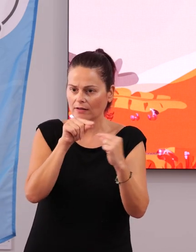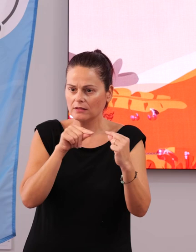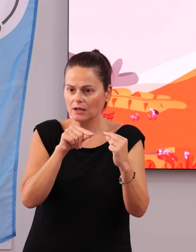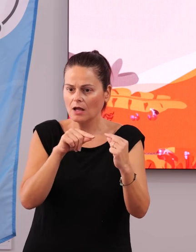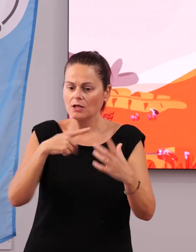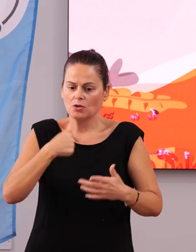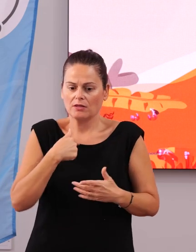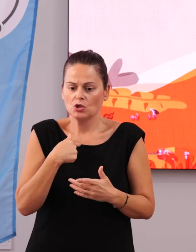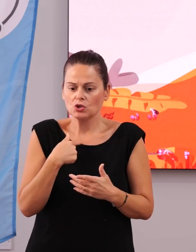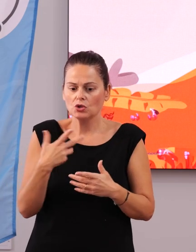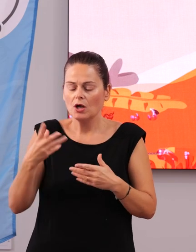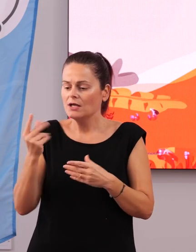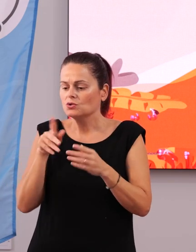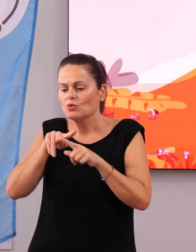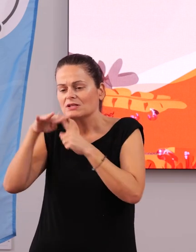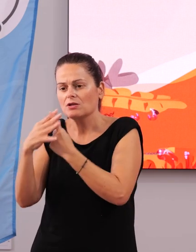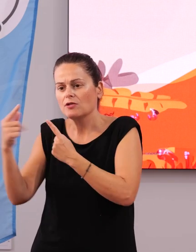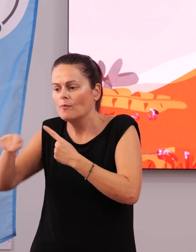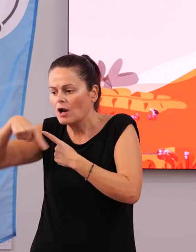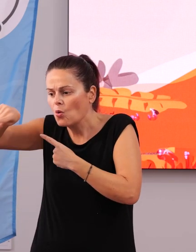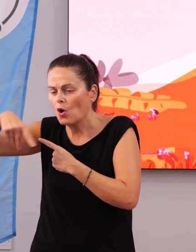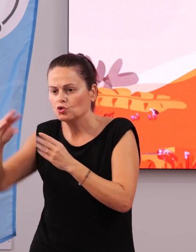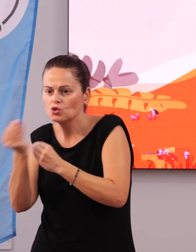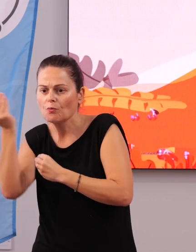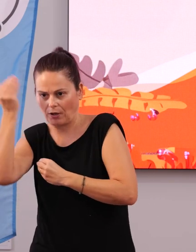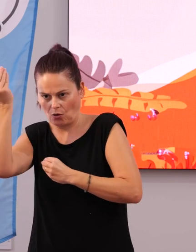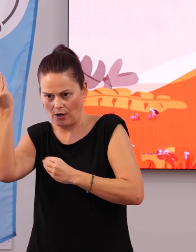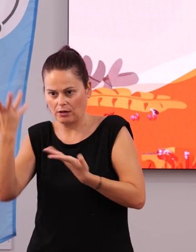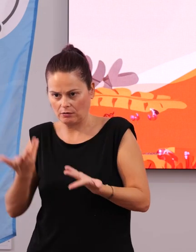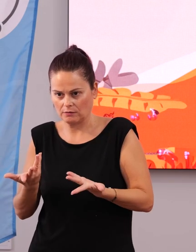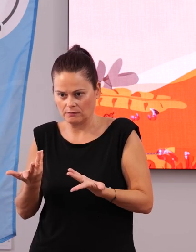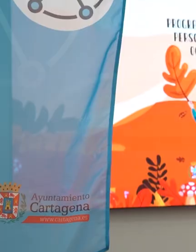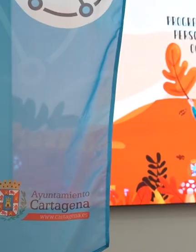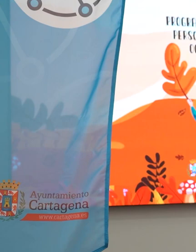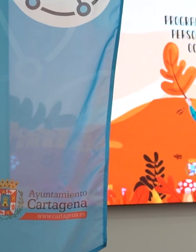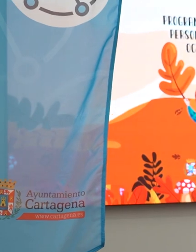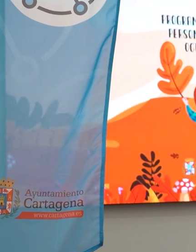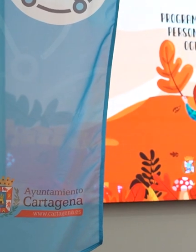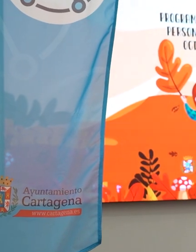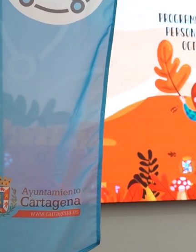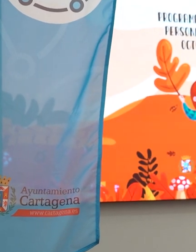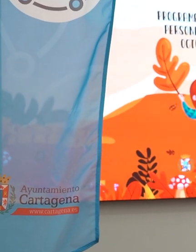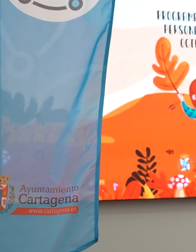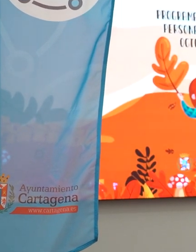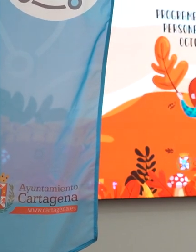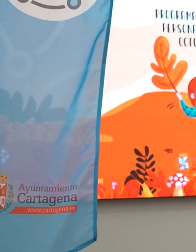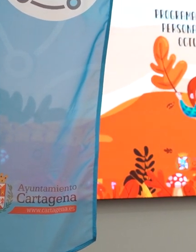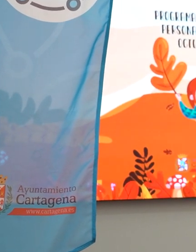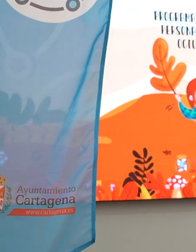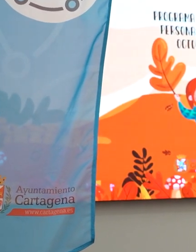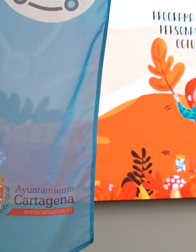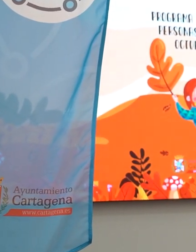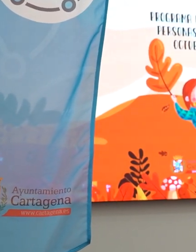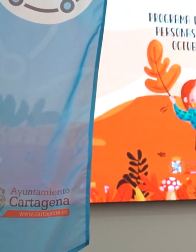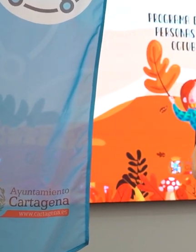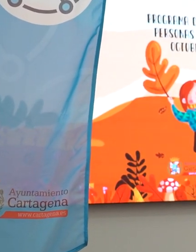traduce en acciones de mejora que se llevan a cabo, en este caso, bajo lo que es el Plan Municipal de Discapacidad, que creo que